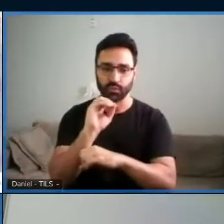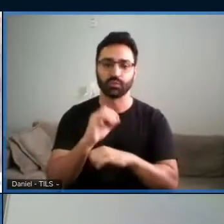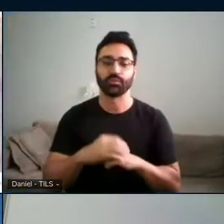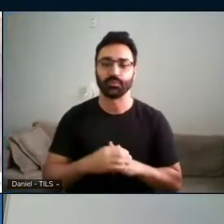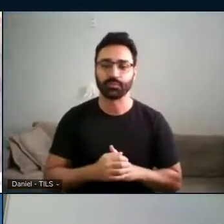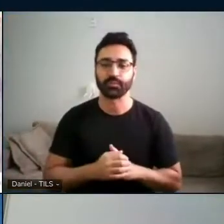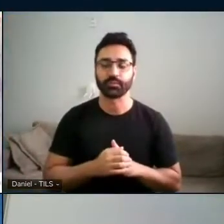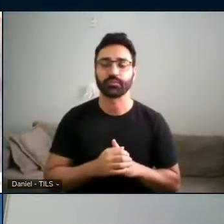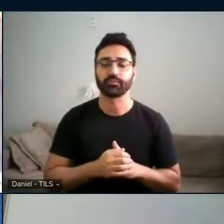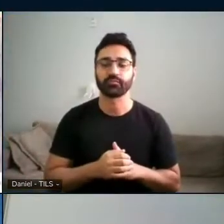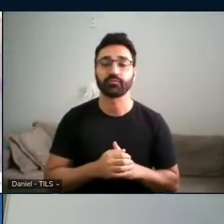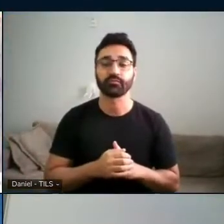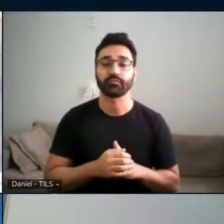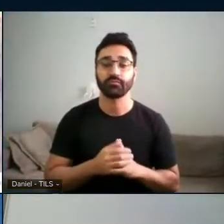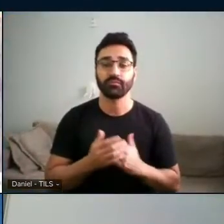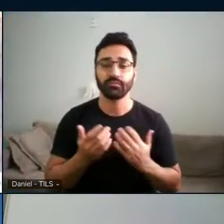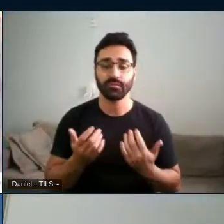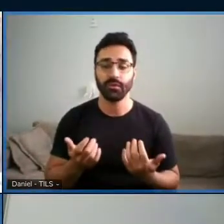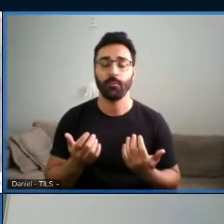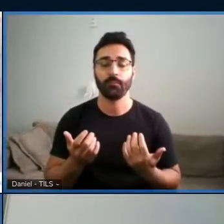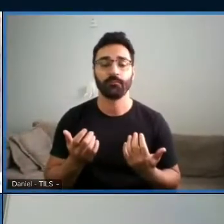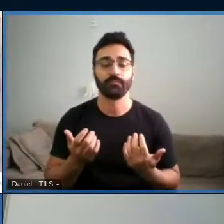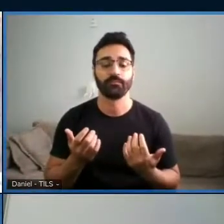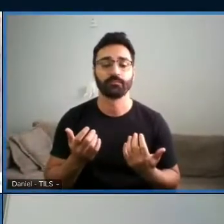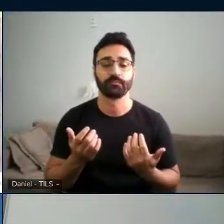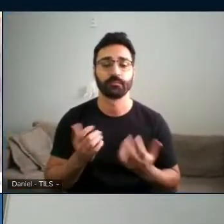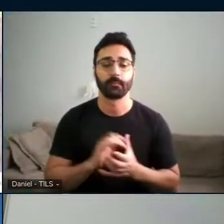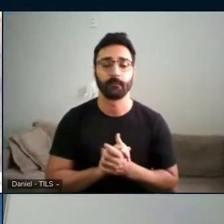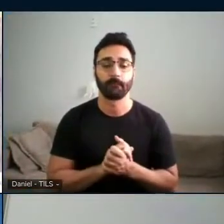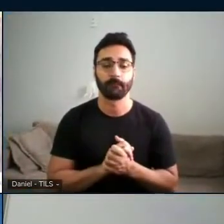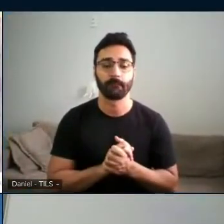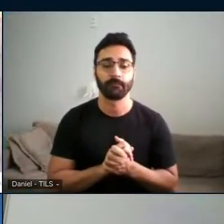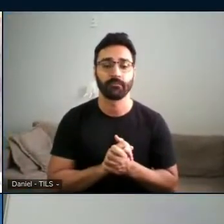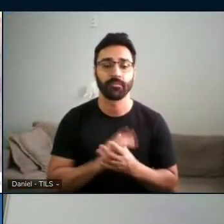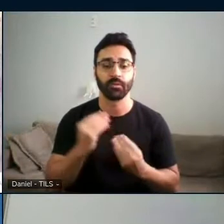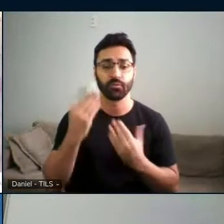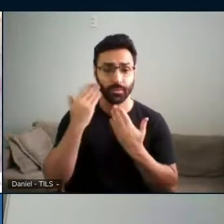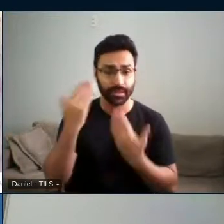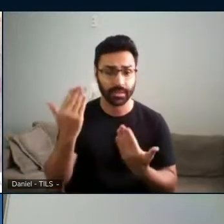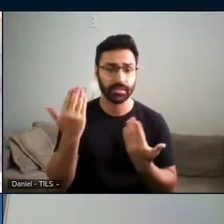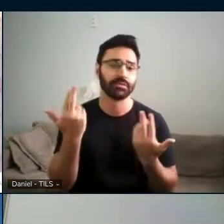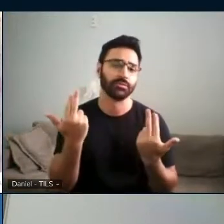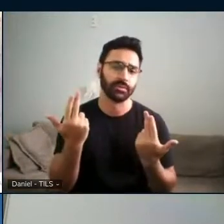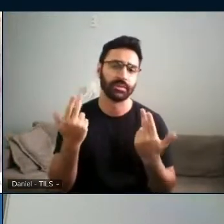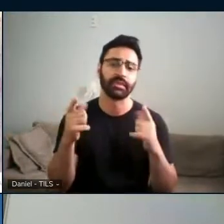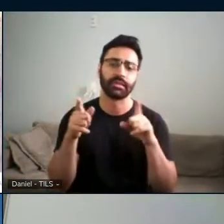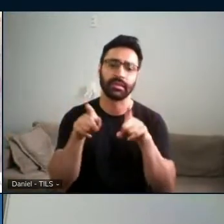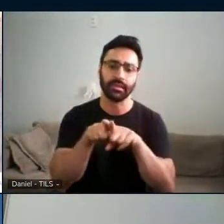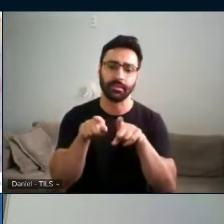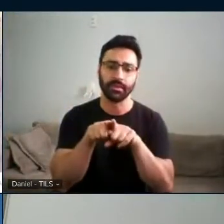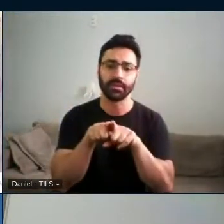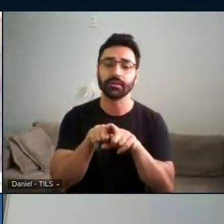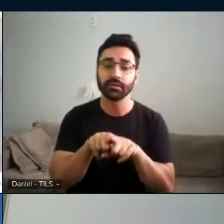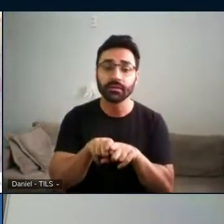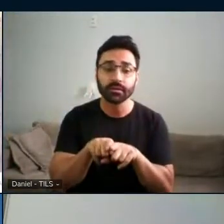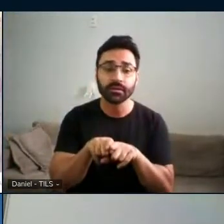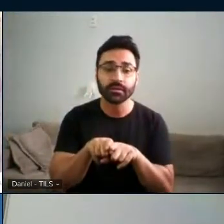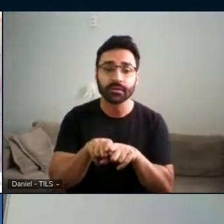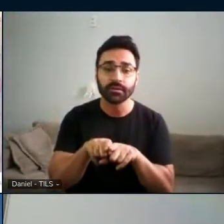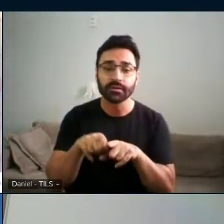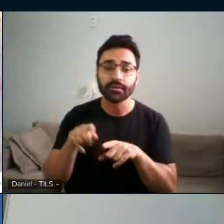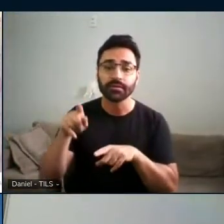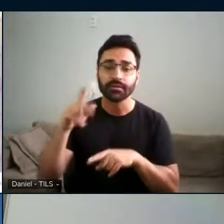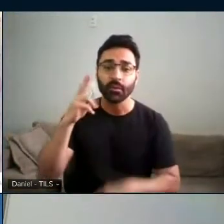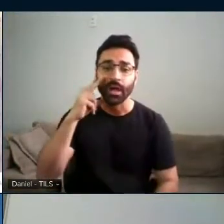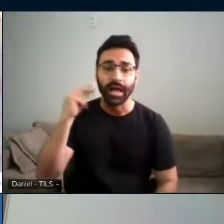E eu gostaria de agradecer também ao gato que está